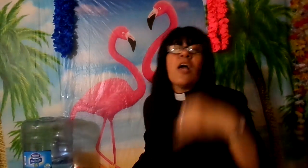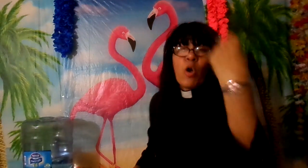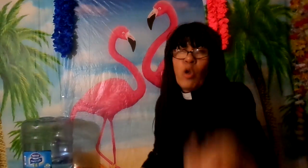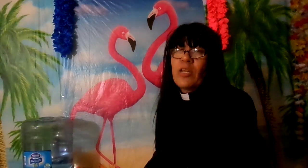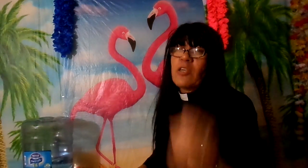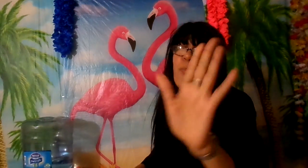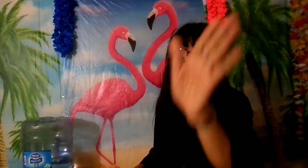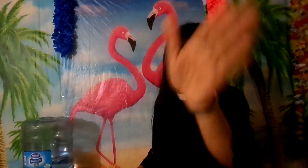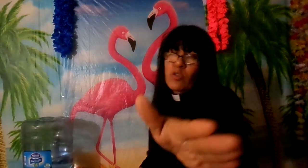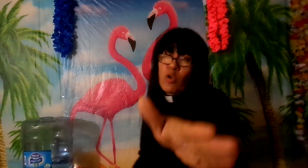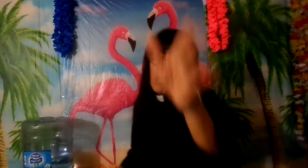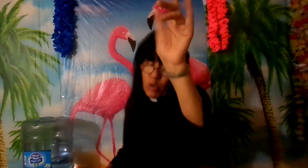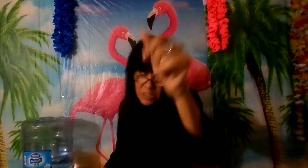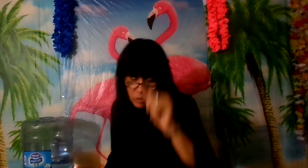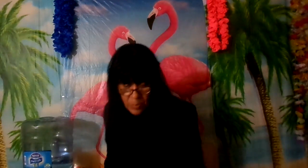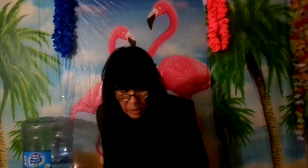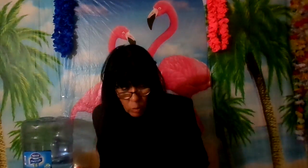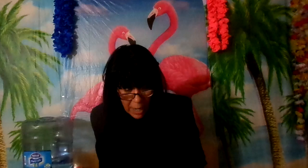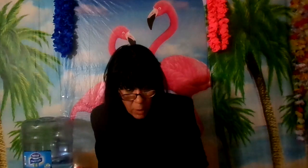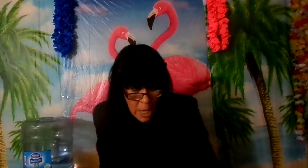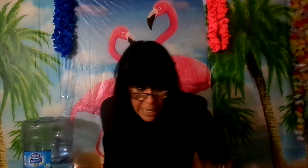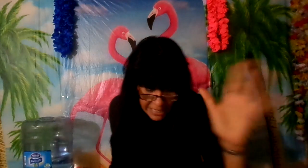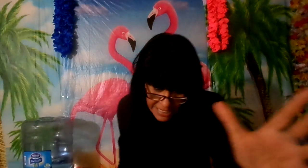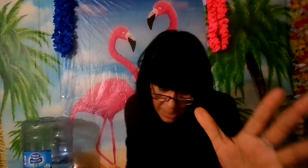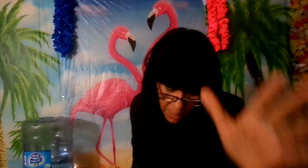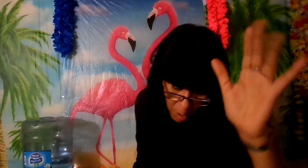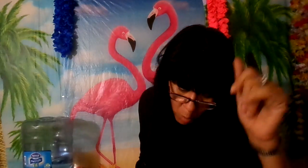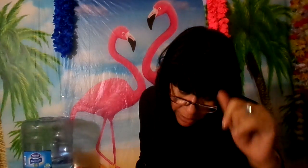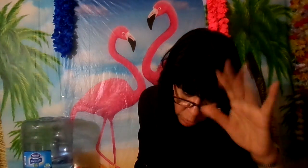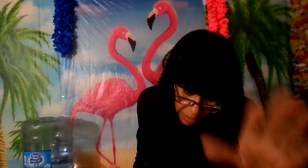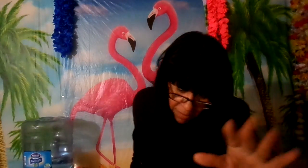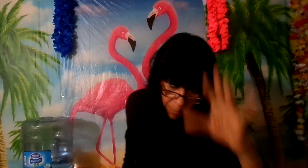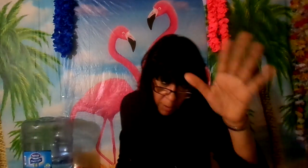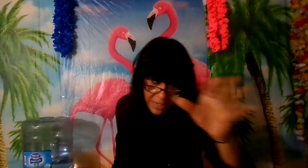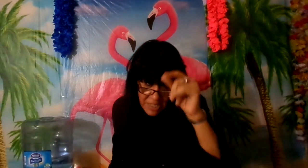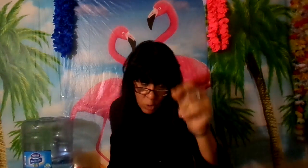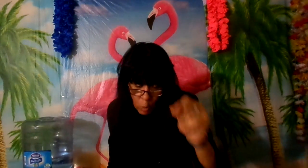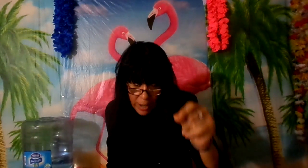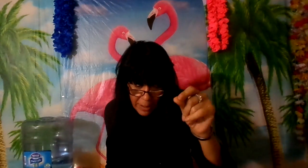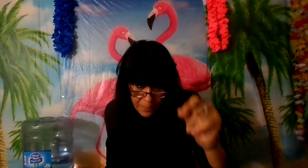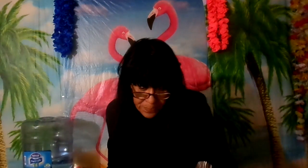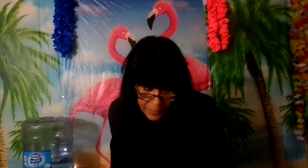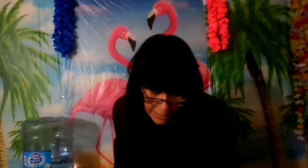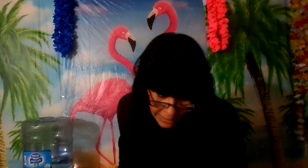gloria a Dios porque son los corazones bien tocados quiere decir vamos a buscar en nuestra Biblia Apocalipsis 9 el